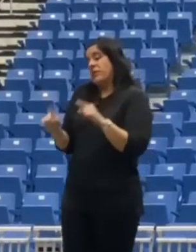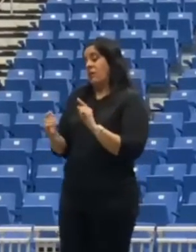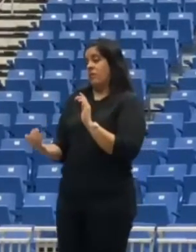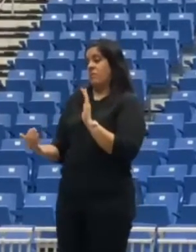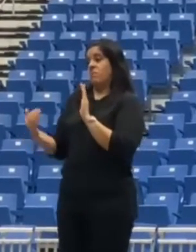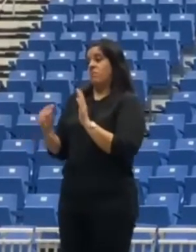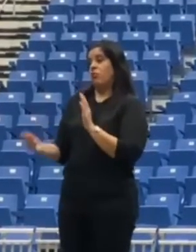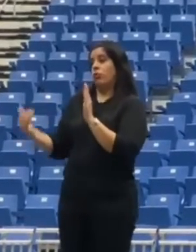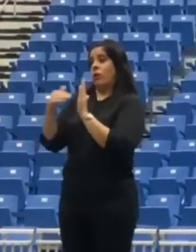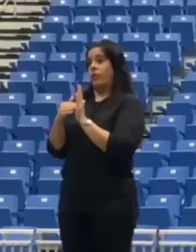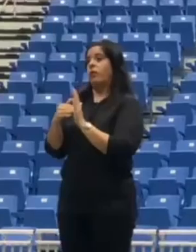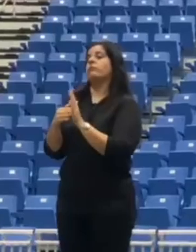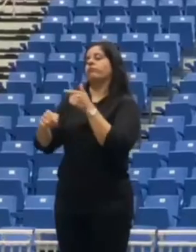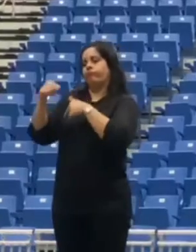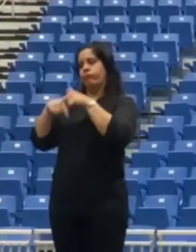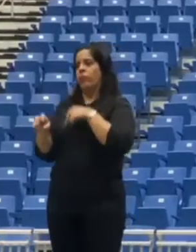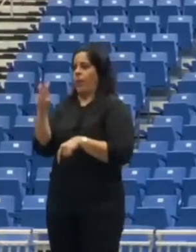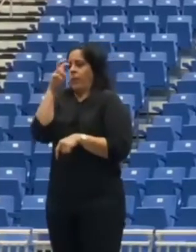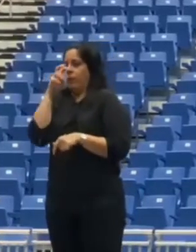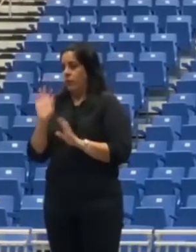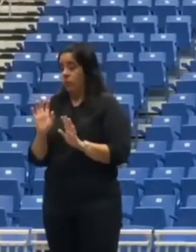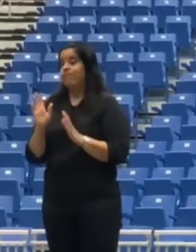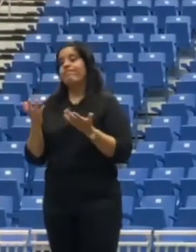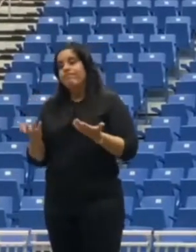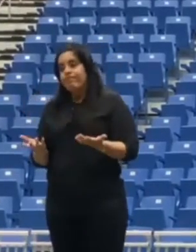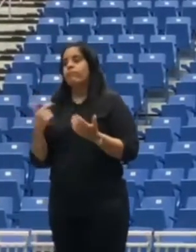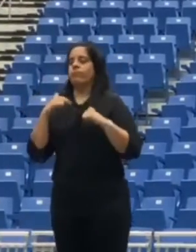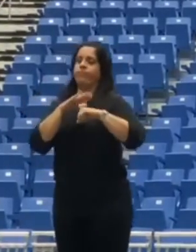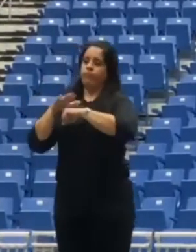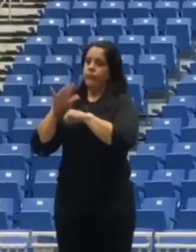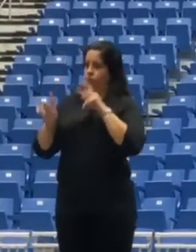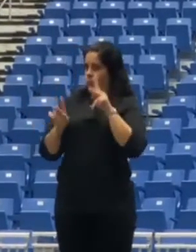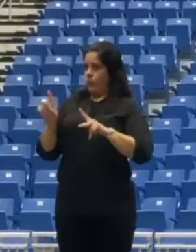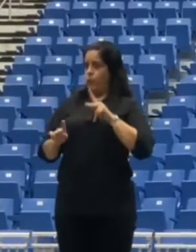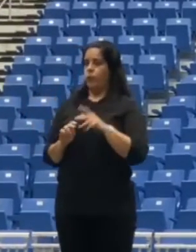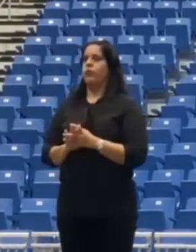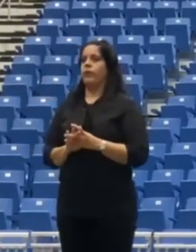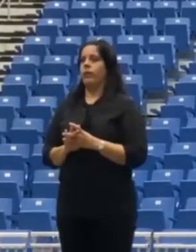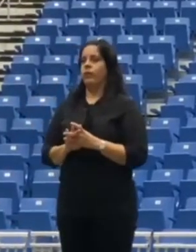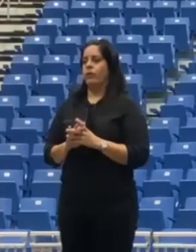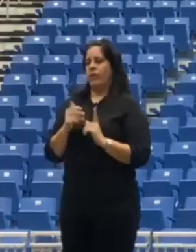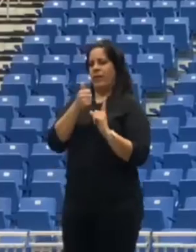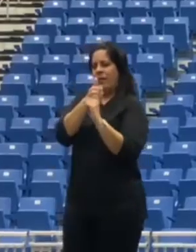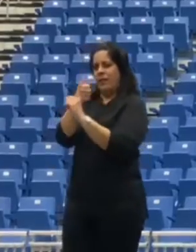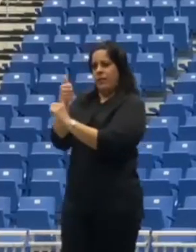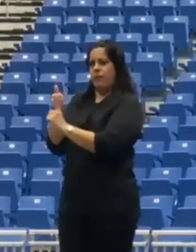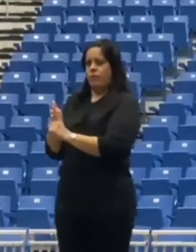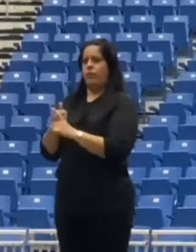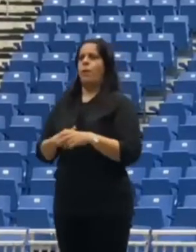o de la misma forma que puede haber apertura por eso es que hago un llamado a la ciudadanía y esto es una cuestión ya individual de